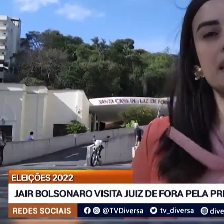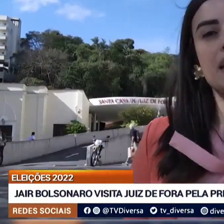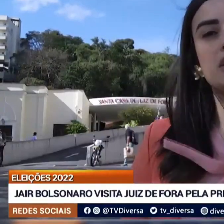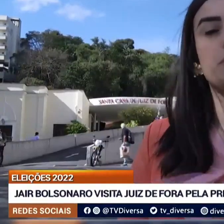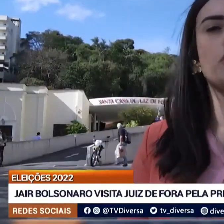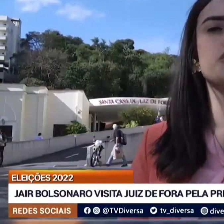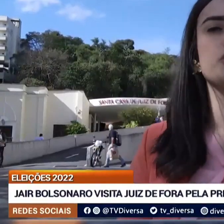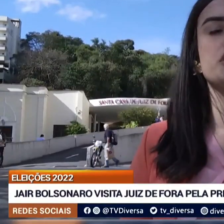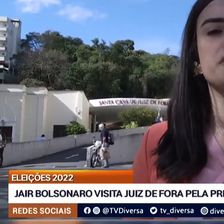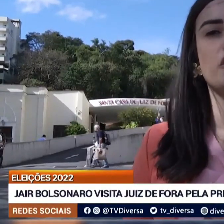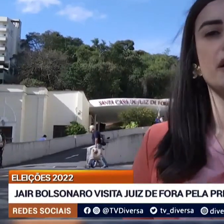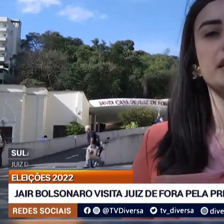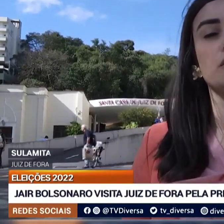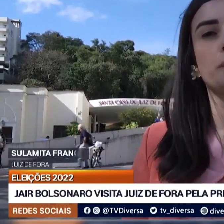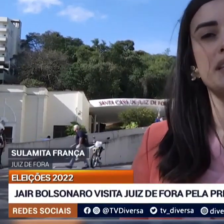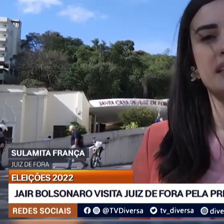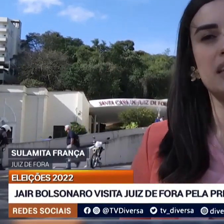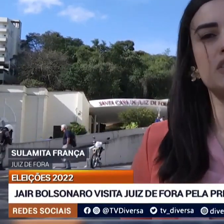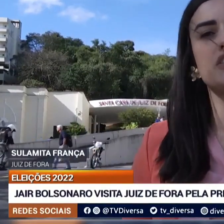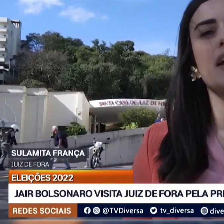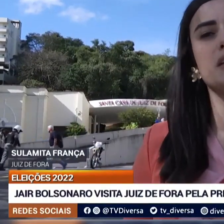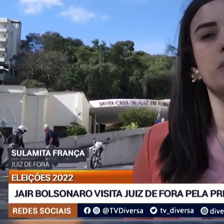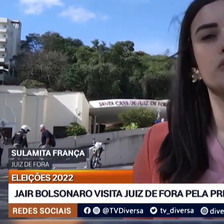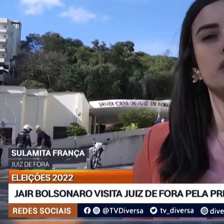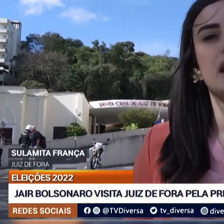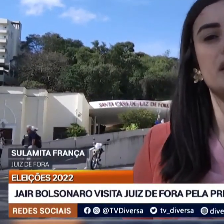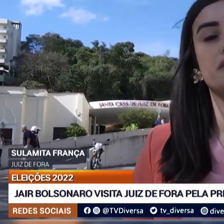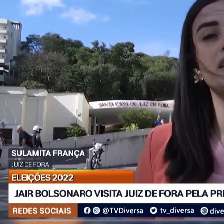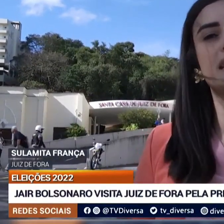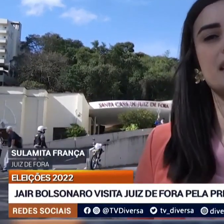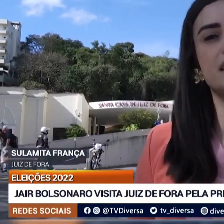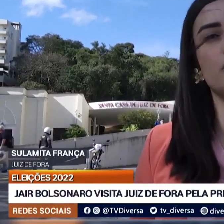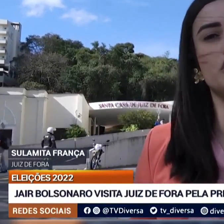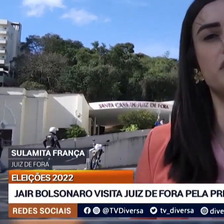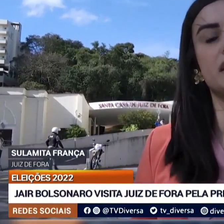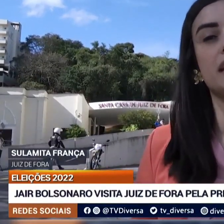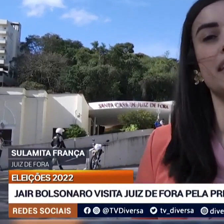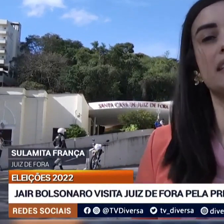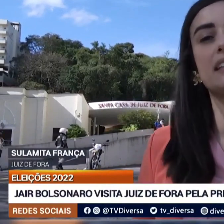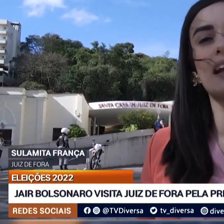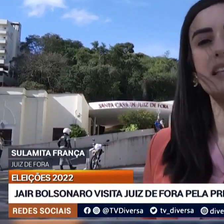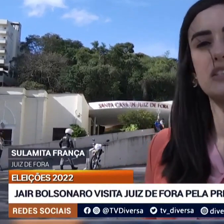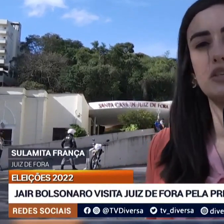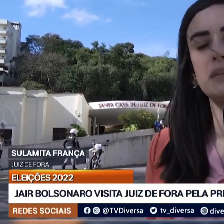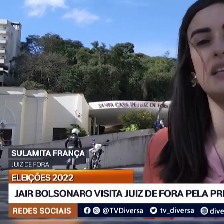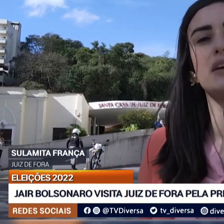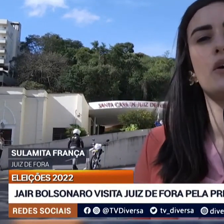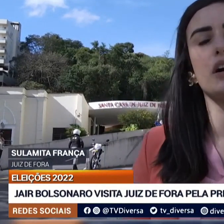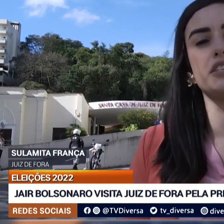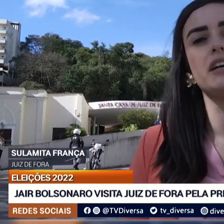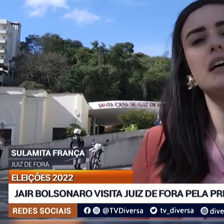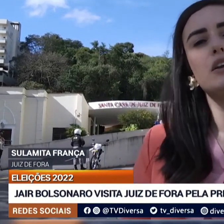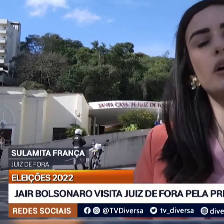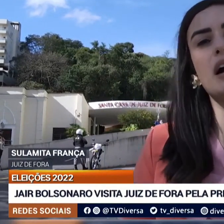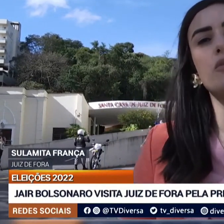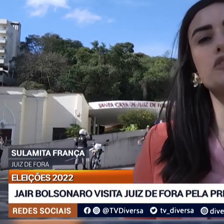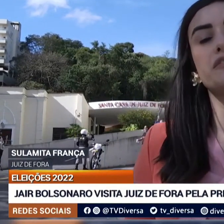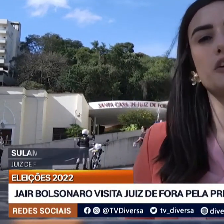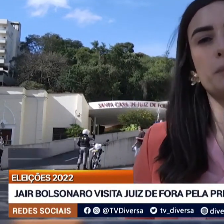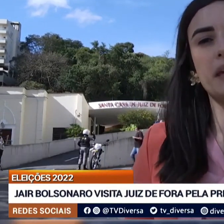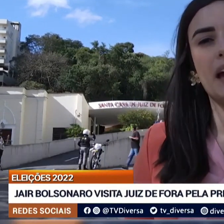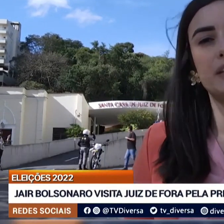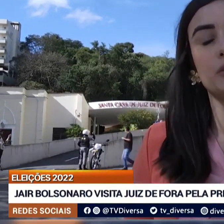Durante a passagem por Juiz de Fora, o presidente Jair Bolsonaro fez questão de visitar a Santa Casa de Misericórdia,